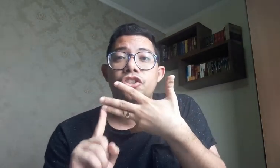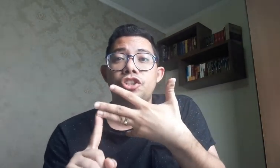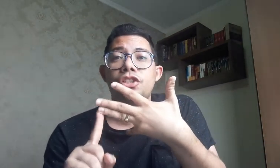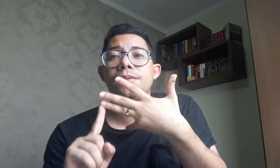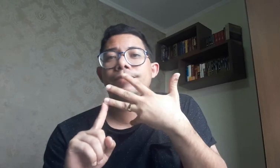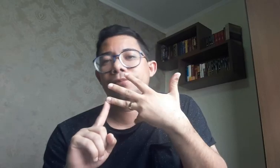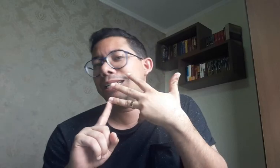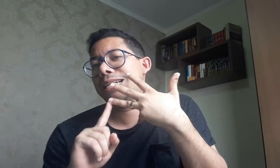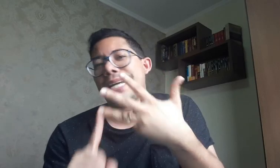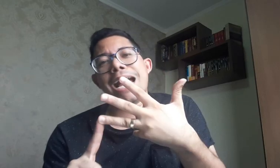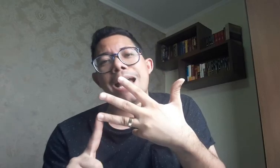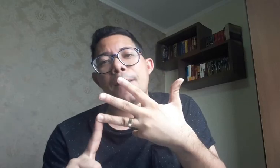praticar.